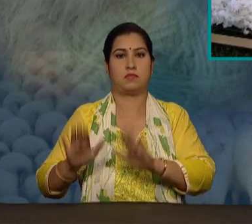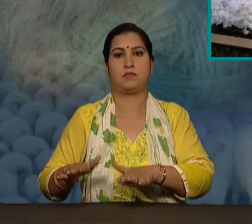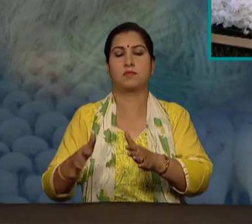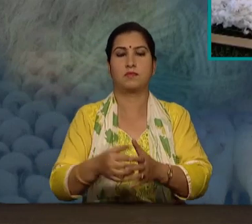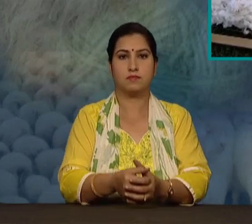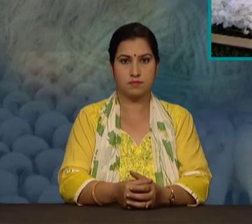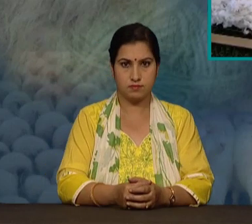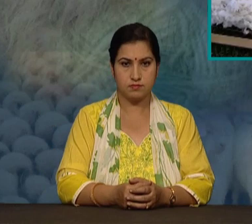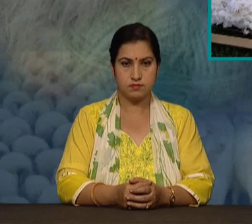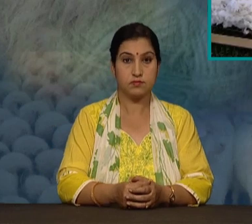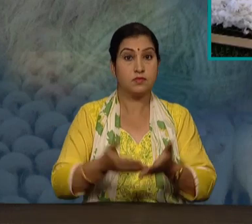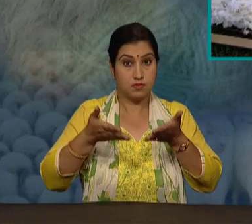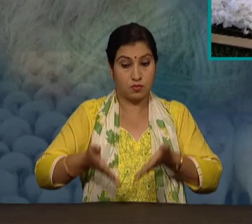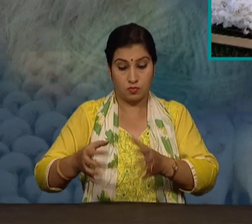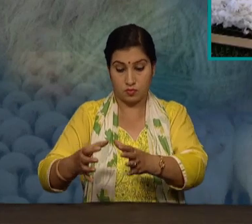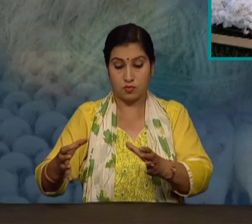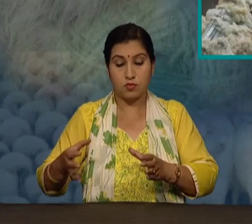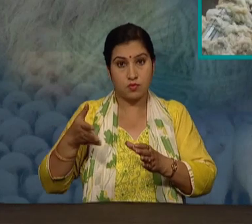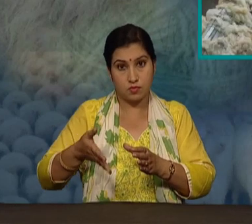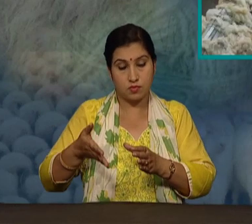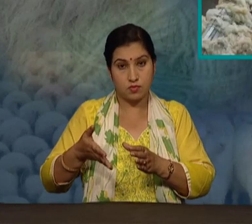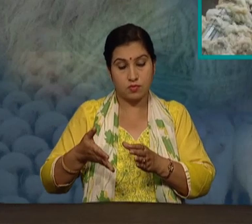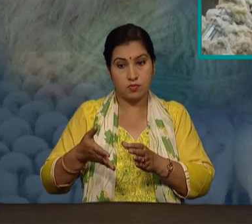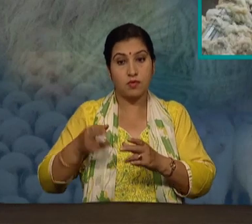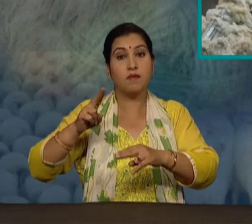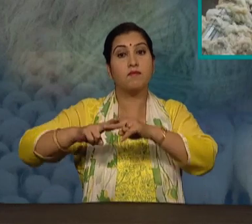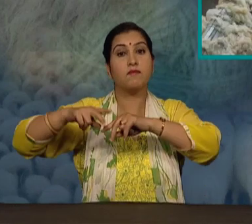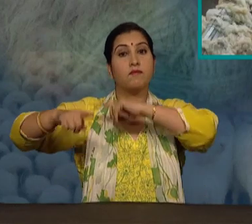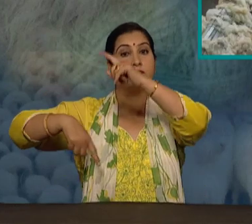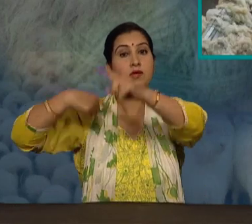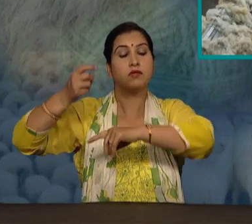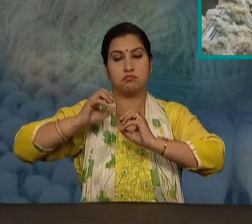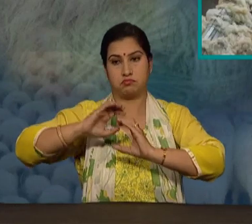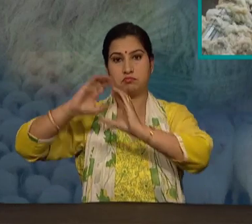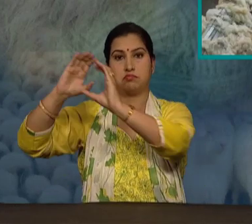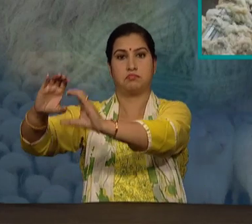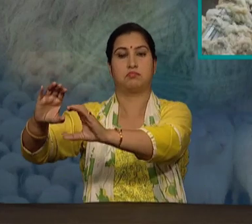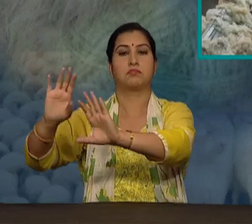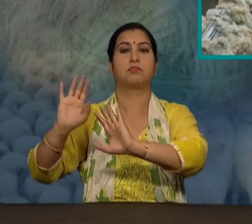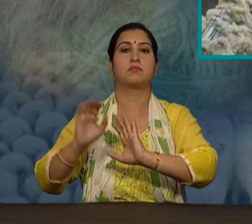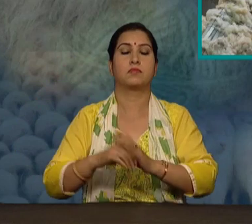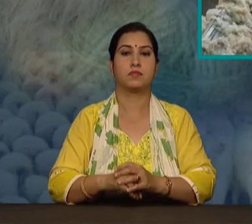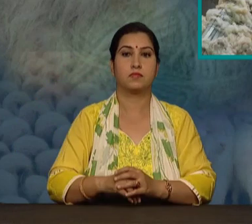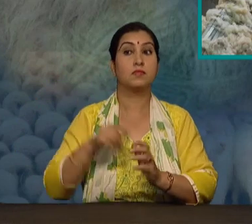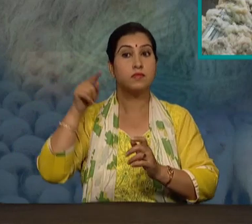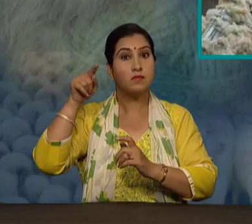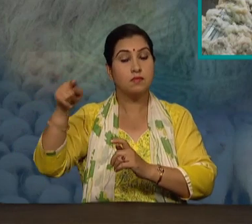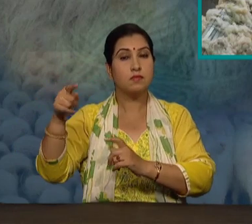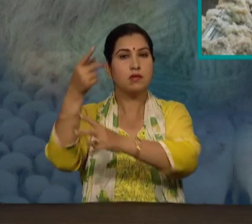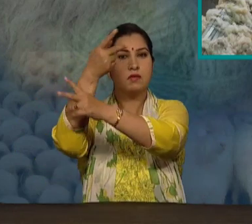अब इन्हें कारखानों में भेजा जाएगा जहां विभिन गठन वाले